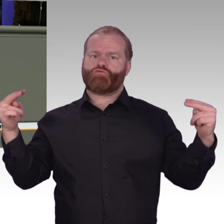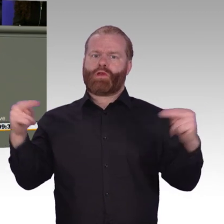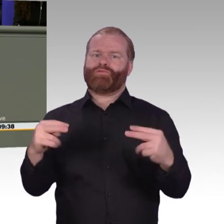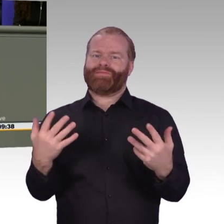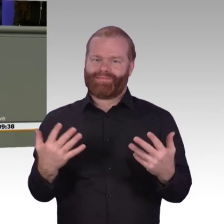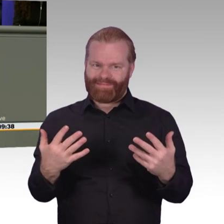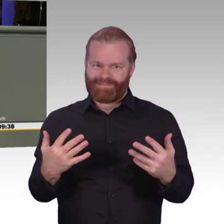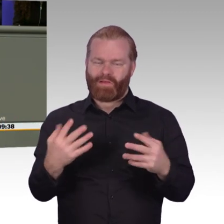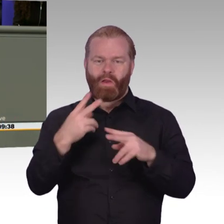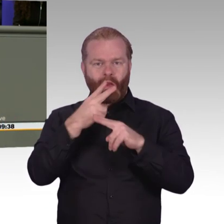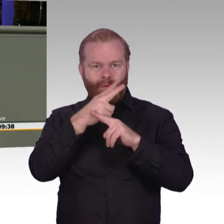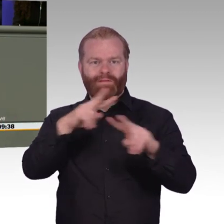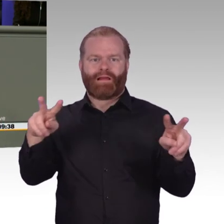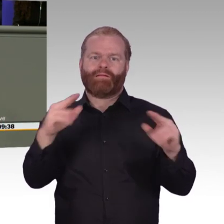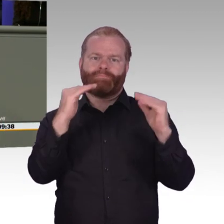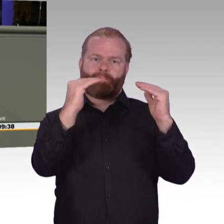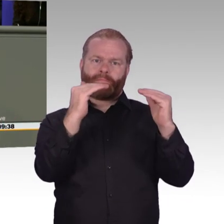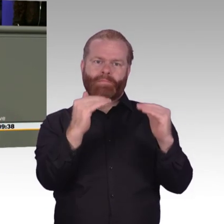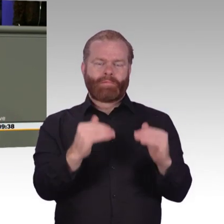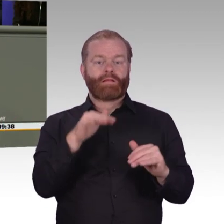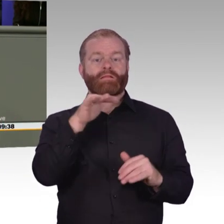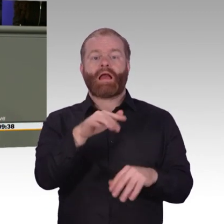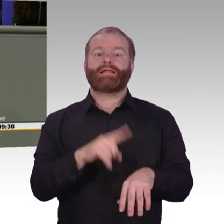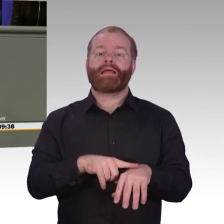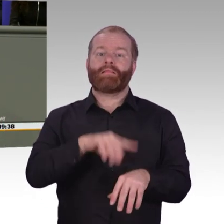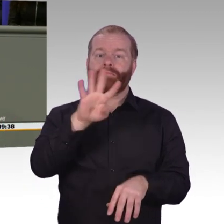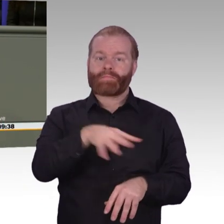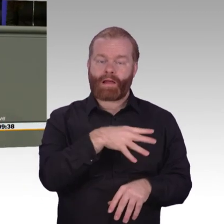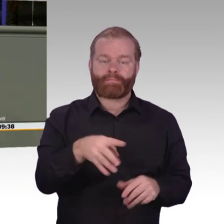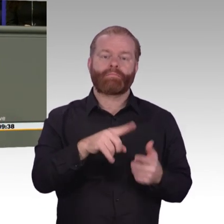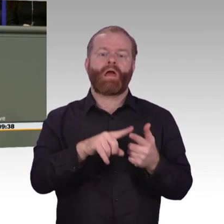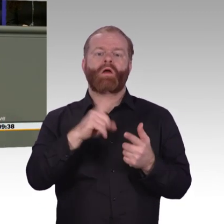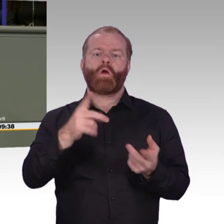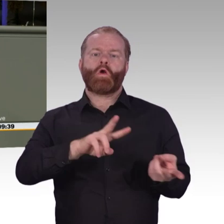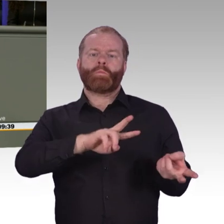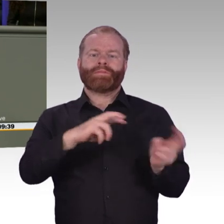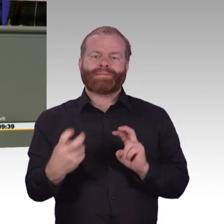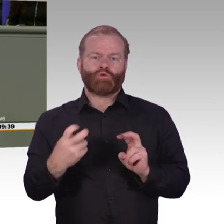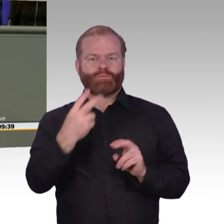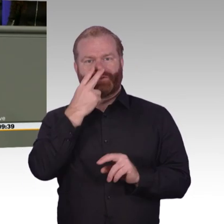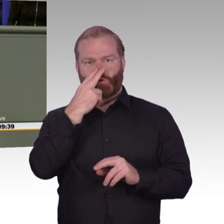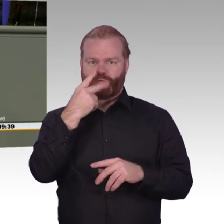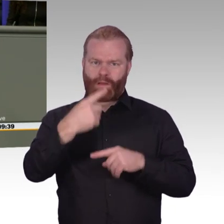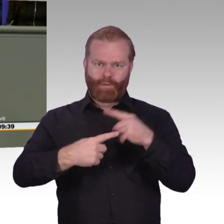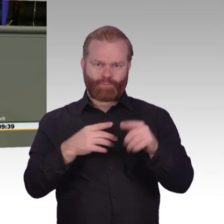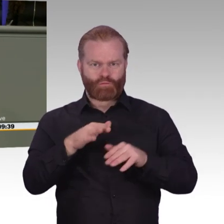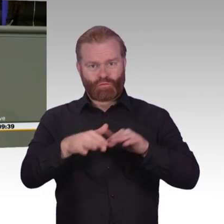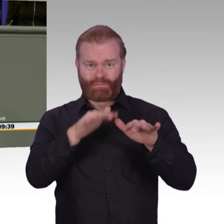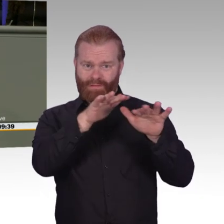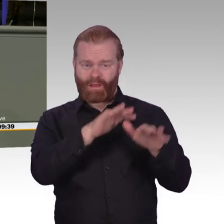unkoordiniert nebeneinander steht. Es ist zum ersten Mal der Ansatz, das Ganze nach Handlungsfeldern zu sortieren. Es